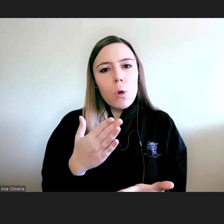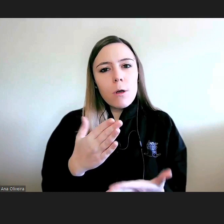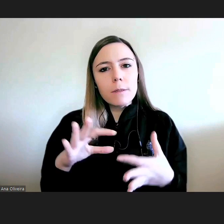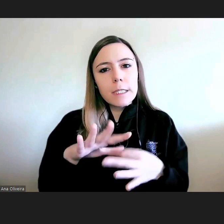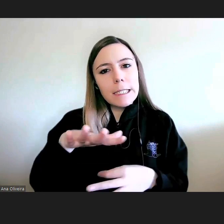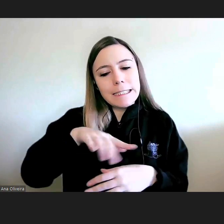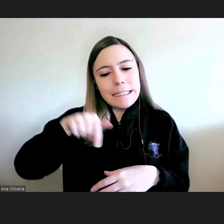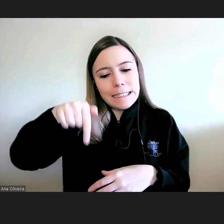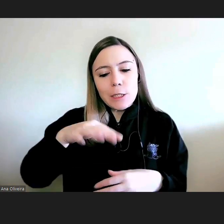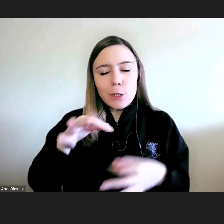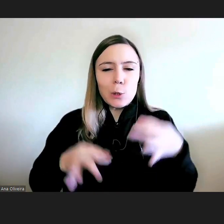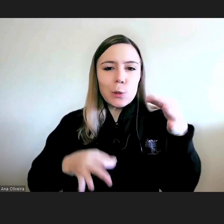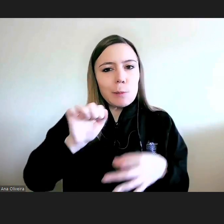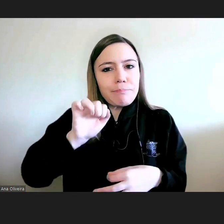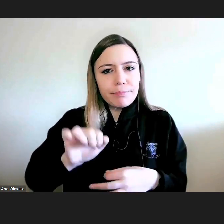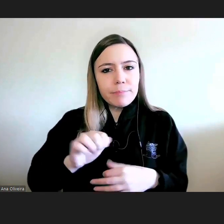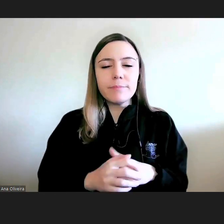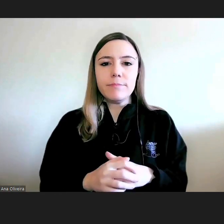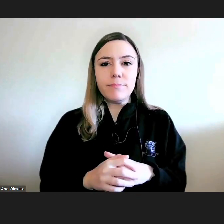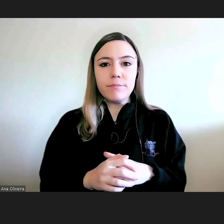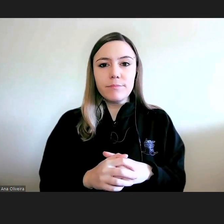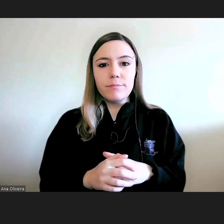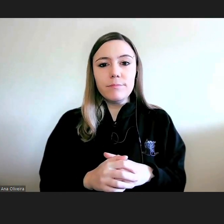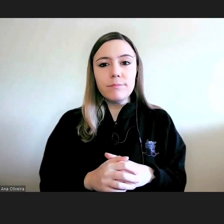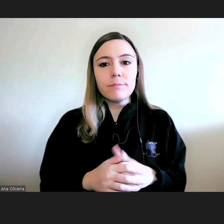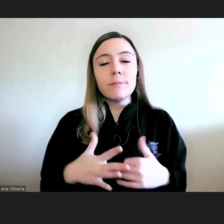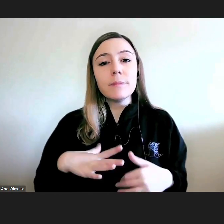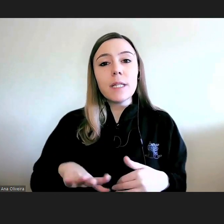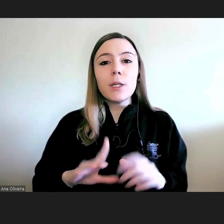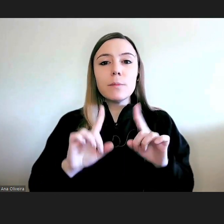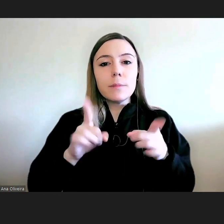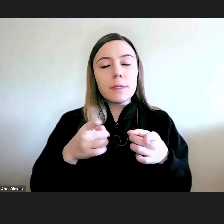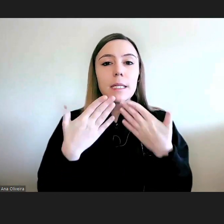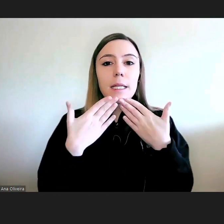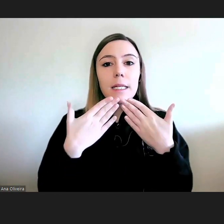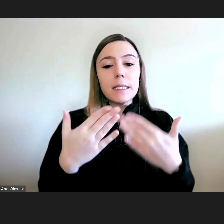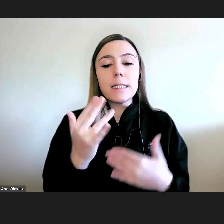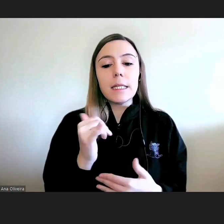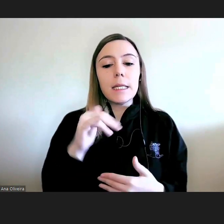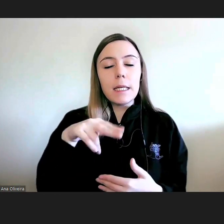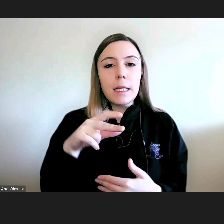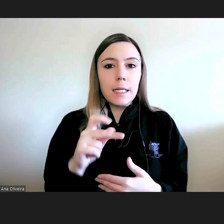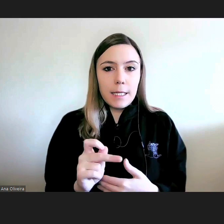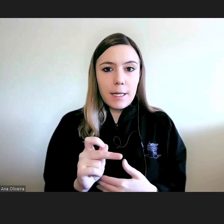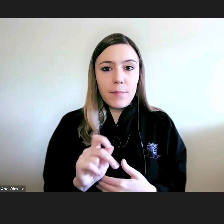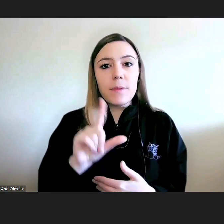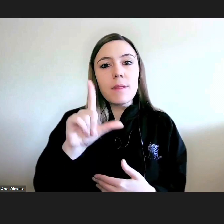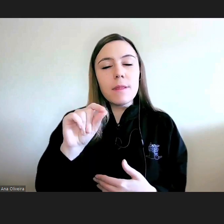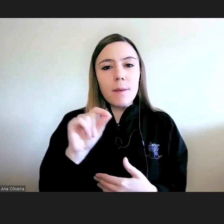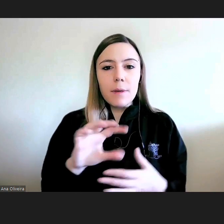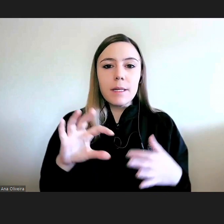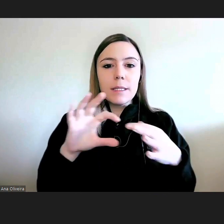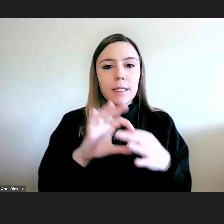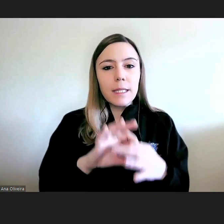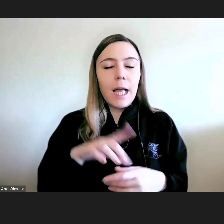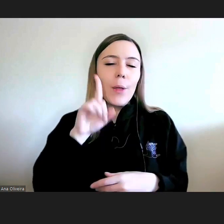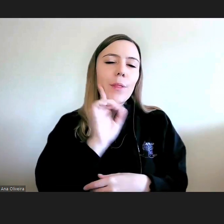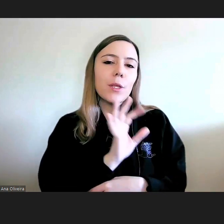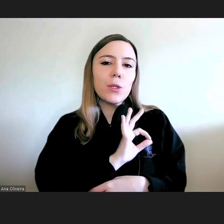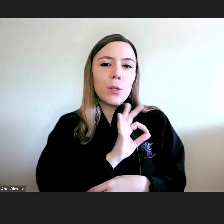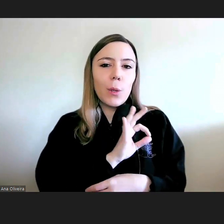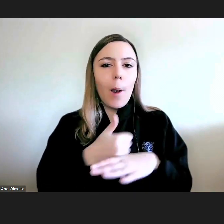Provedoria de Justiça. E queria começar por agradecer à UINA, também em nome da Sra. Professora de Justiça,